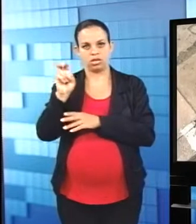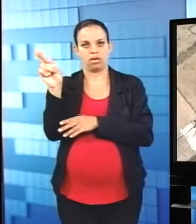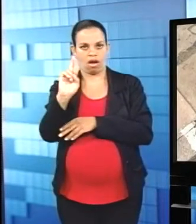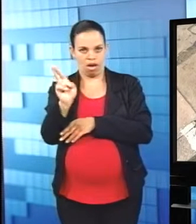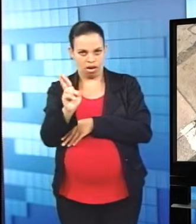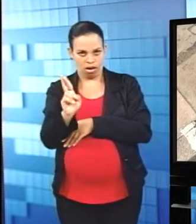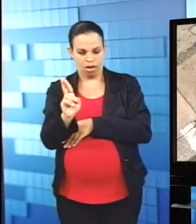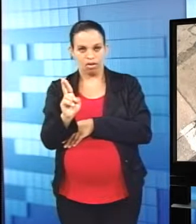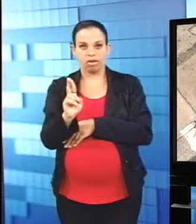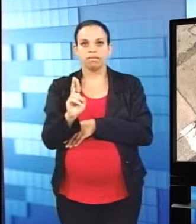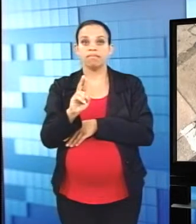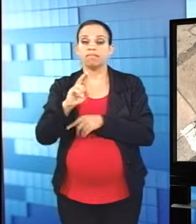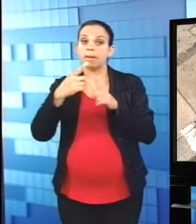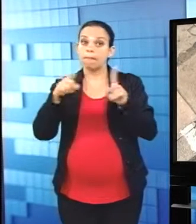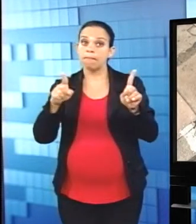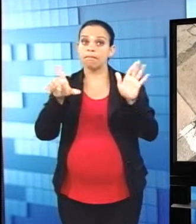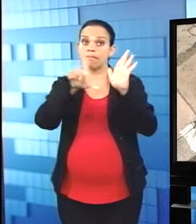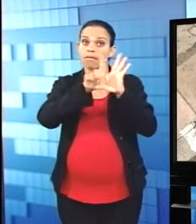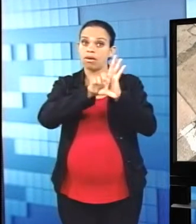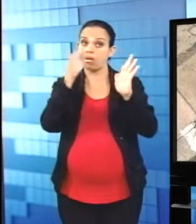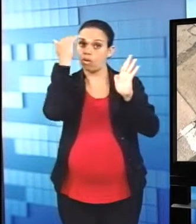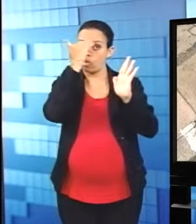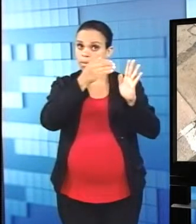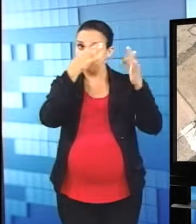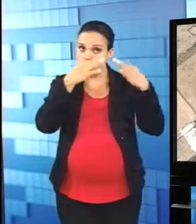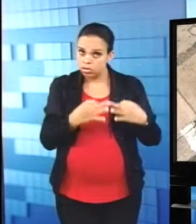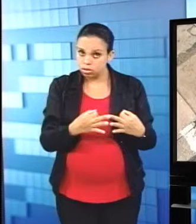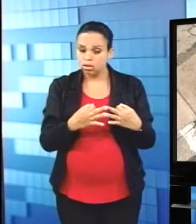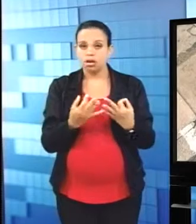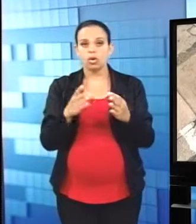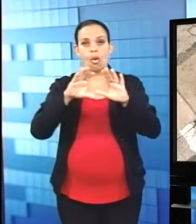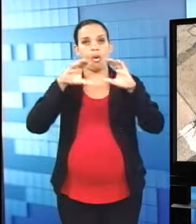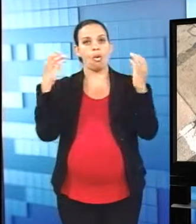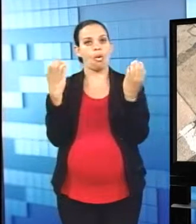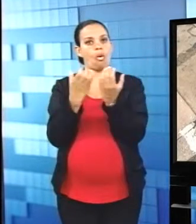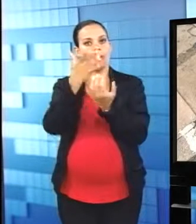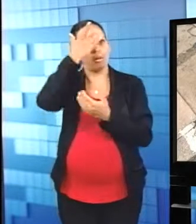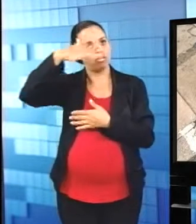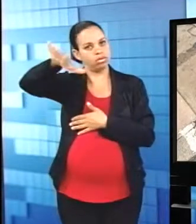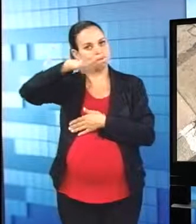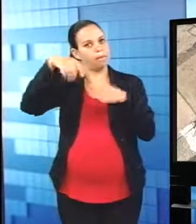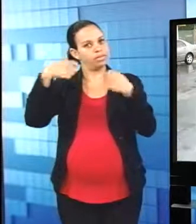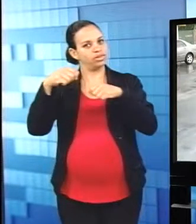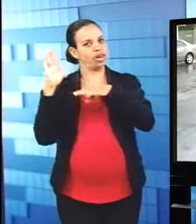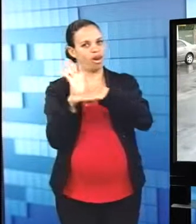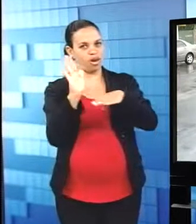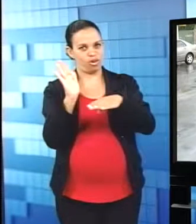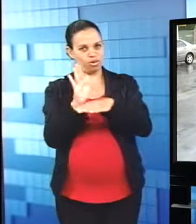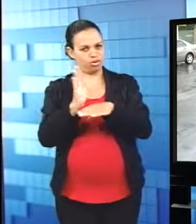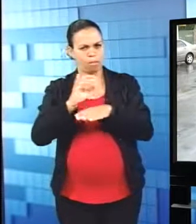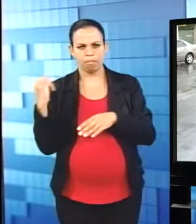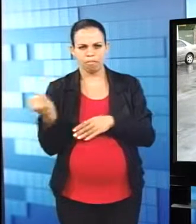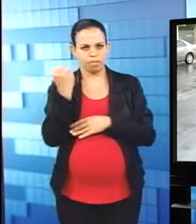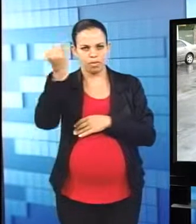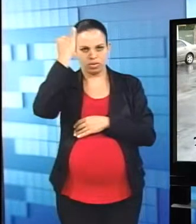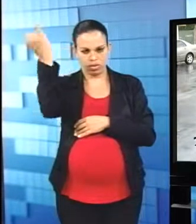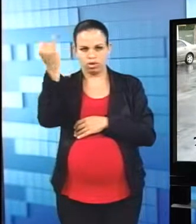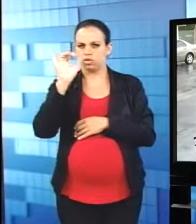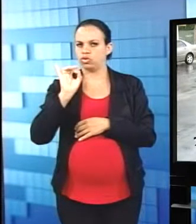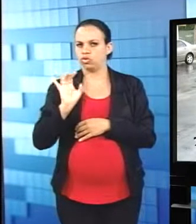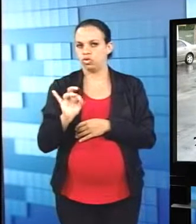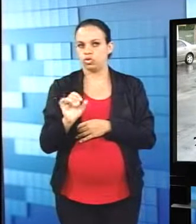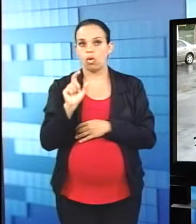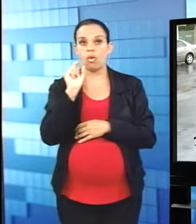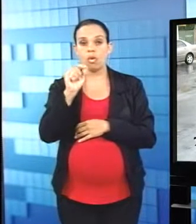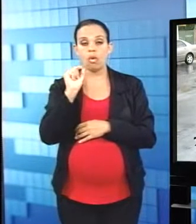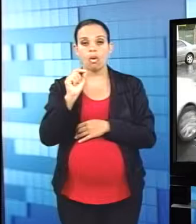com doenças, com mosquitos e uma série de outras questões que a prefeitura não deseja. Segundo o secretário de Serviços Públicos,